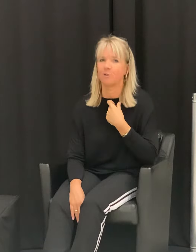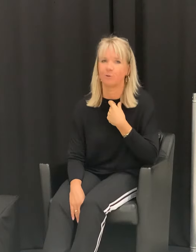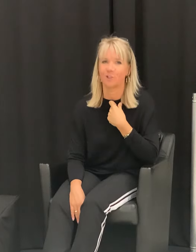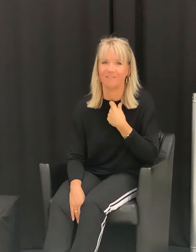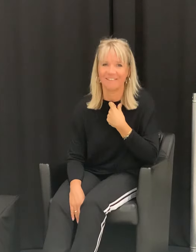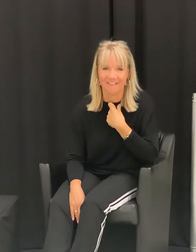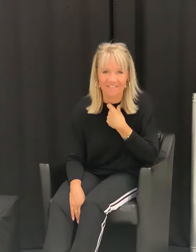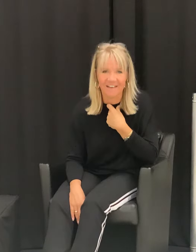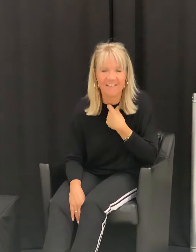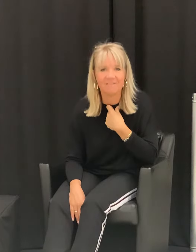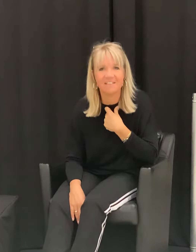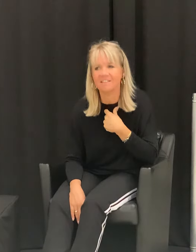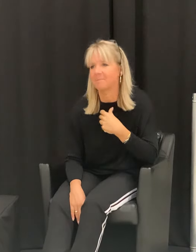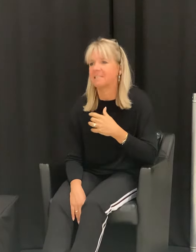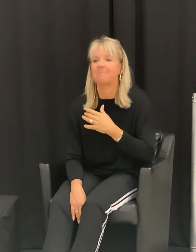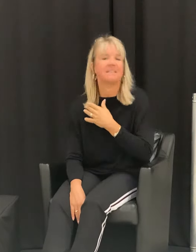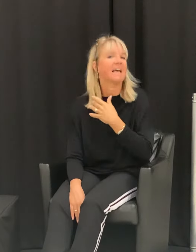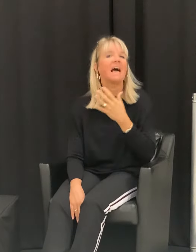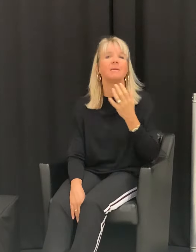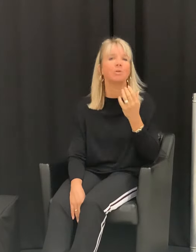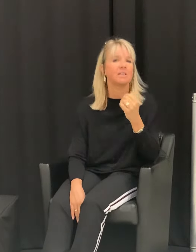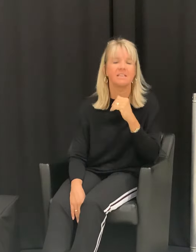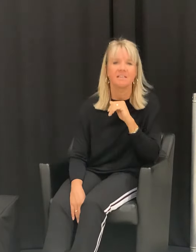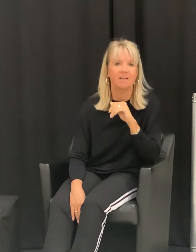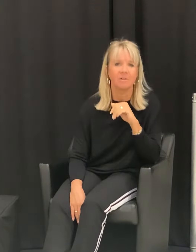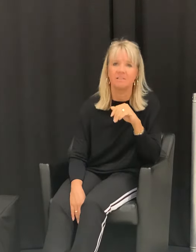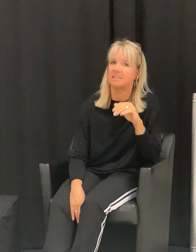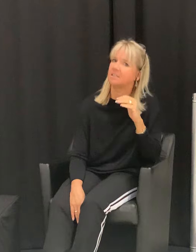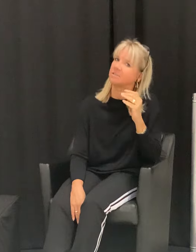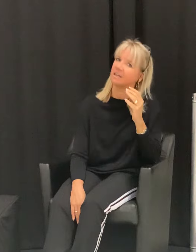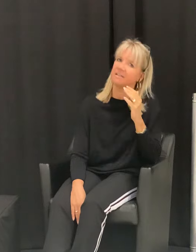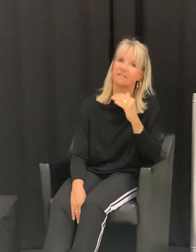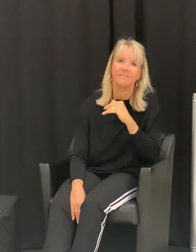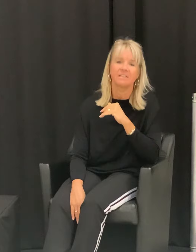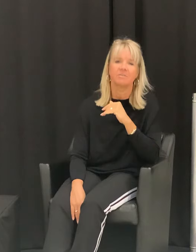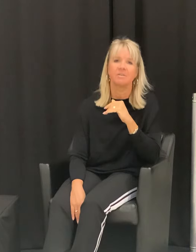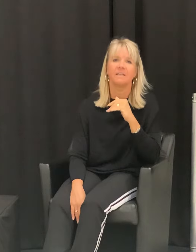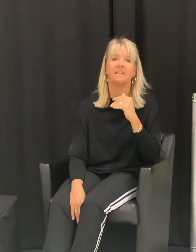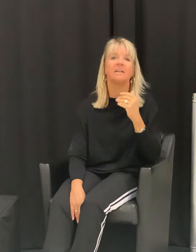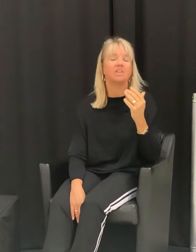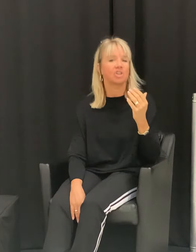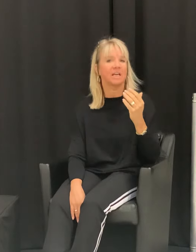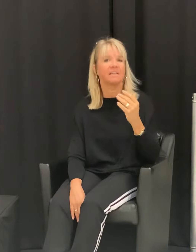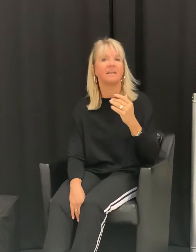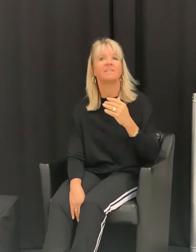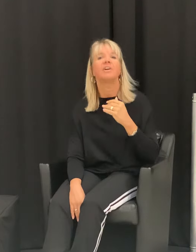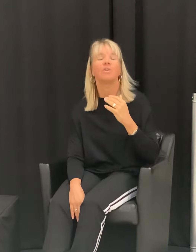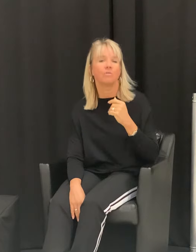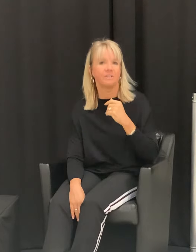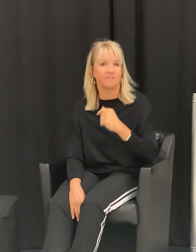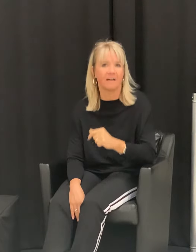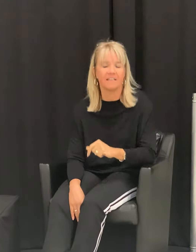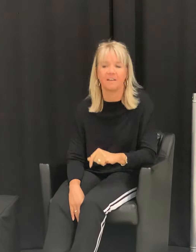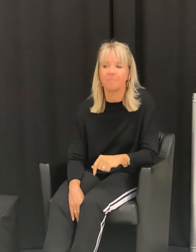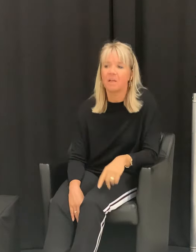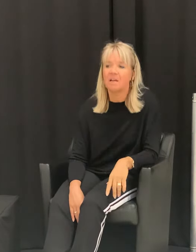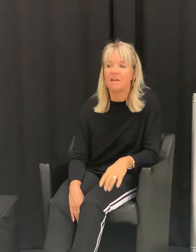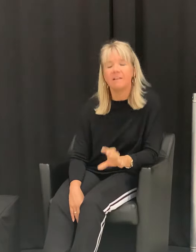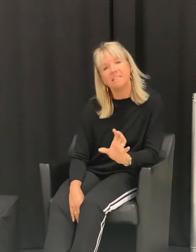logischerweise Latein gewesen, aber es gibt ja alle möglichen, Tango Argentino, Salza, Vesco Swing, Standard und so weiter. Wenn ich